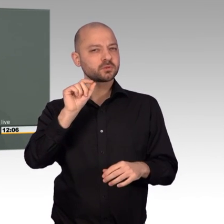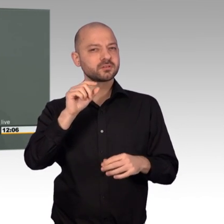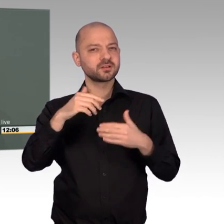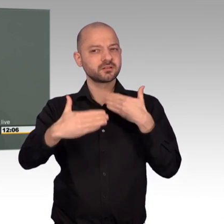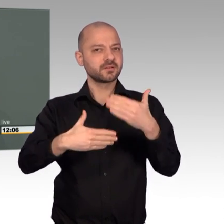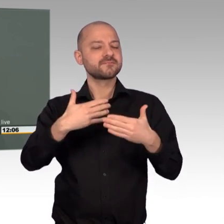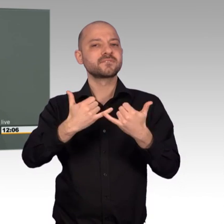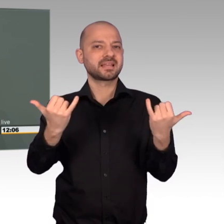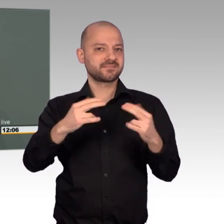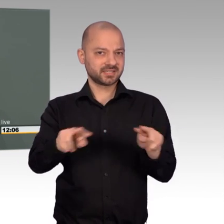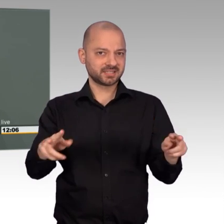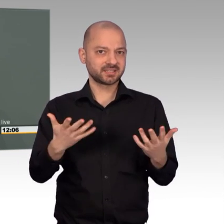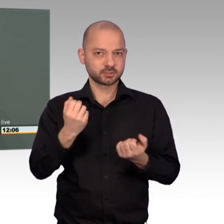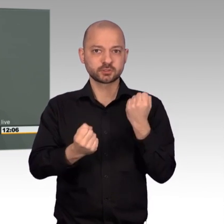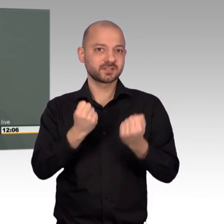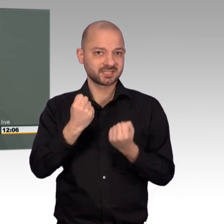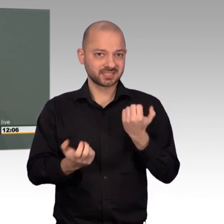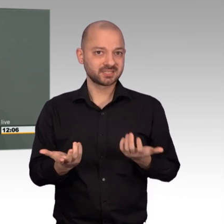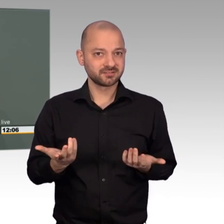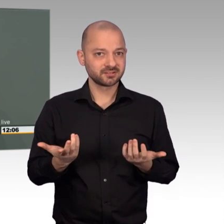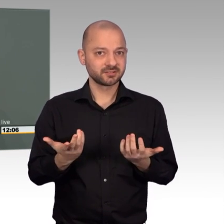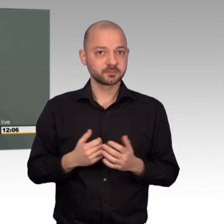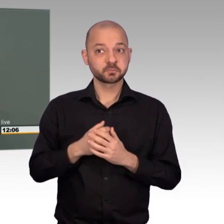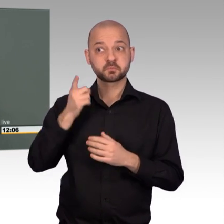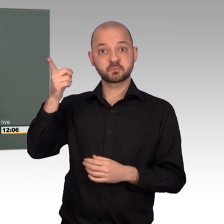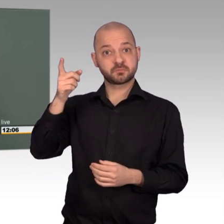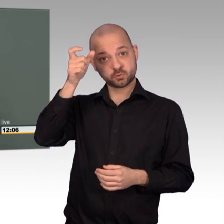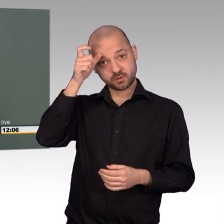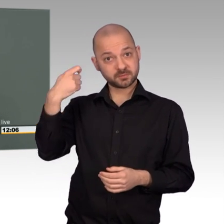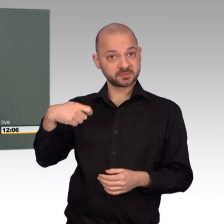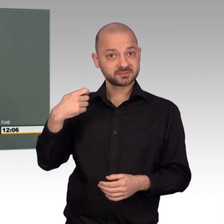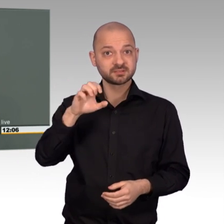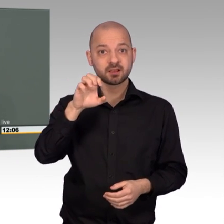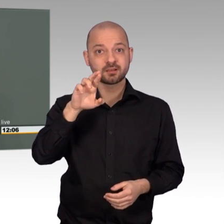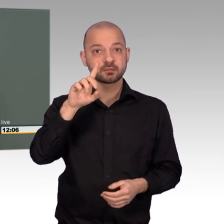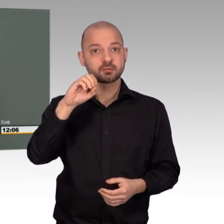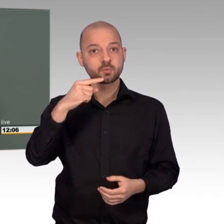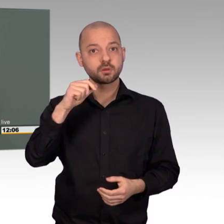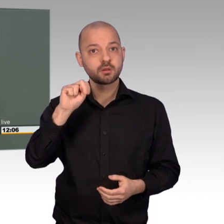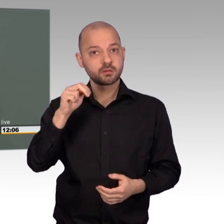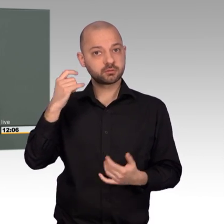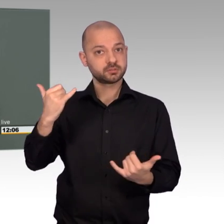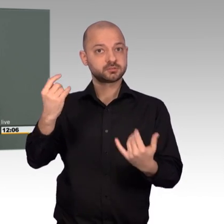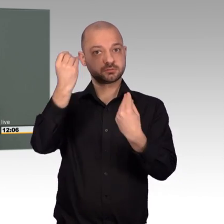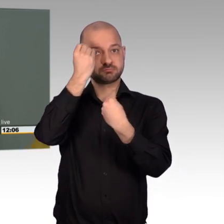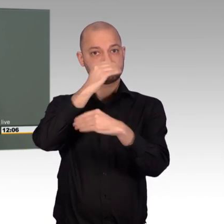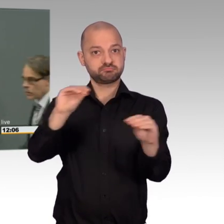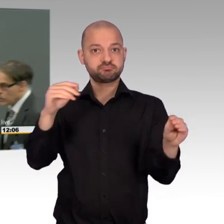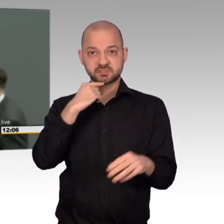.000 Menschen nicht nur in Kauf. Er setzt damit die Not von 320.000 Menschen als Kriegsmittel